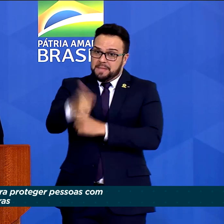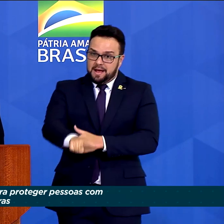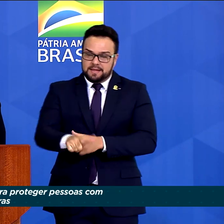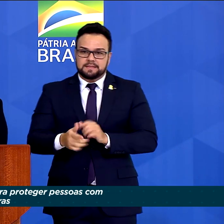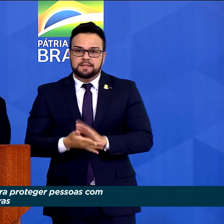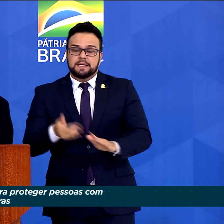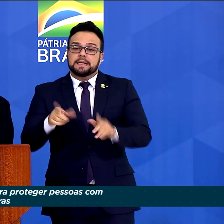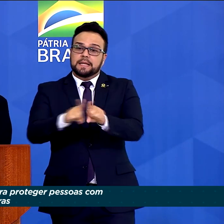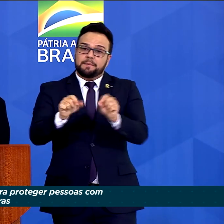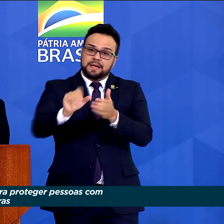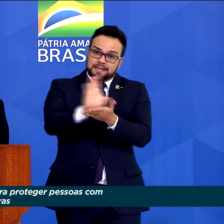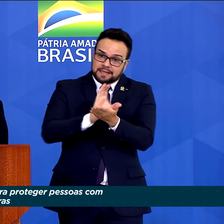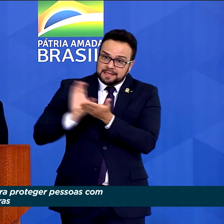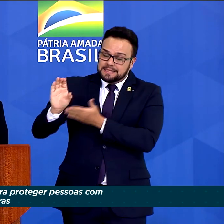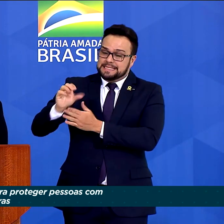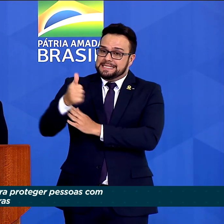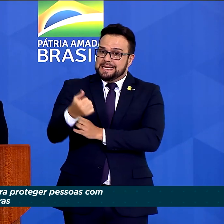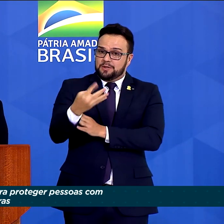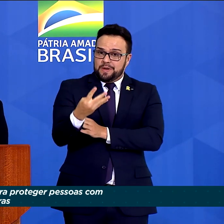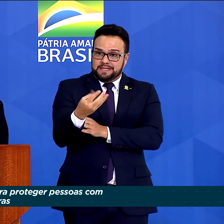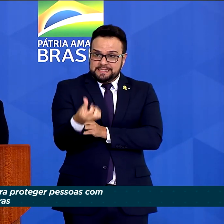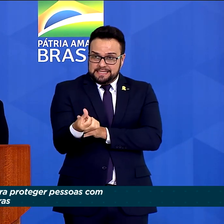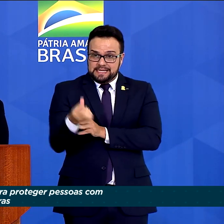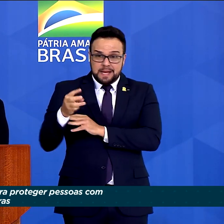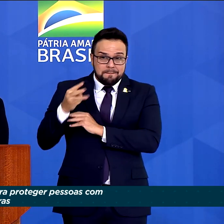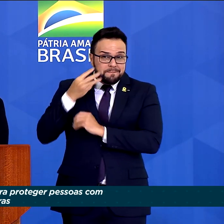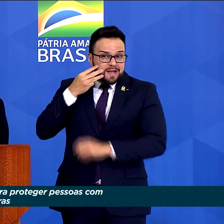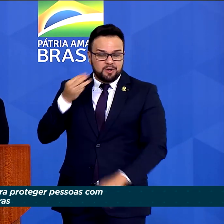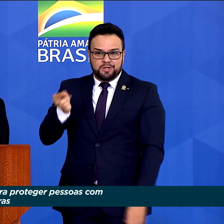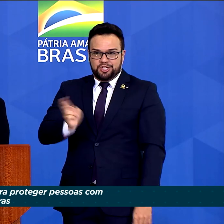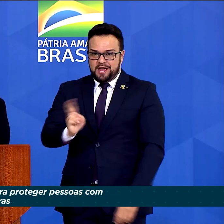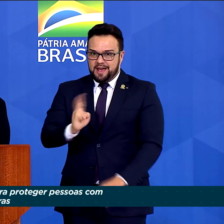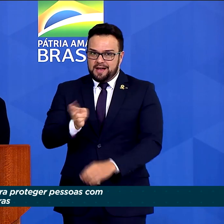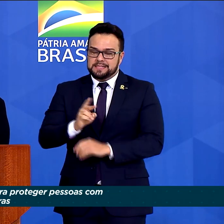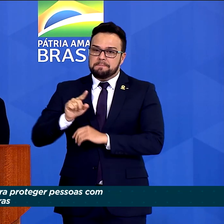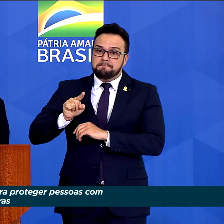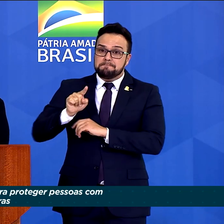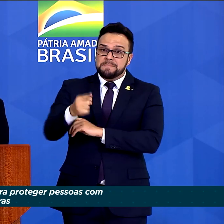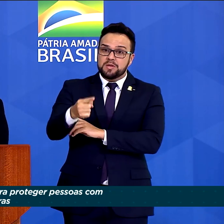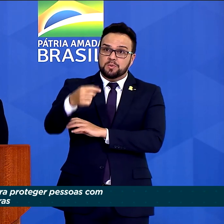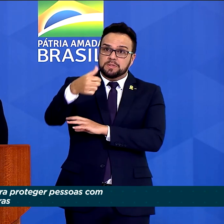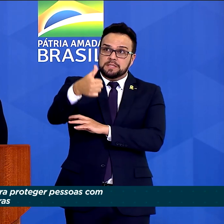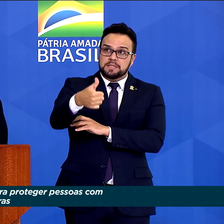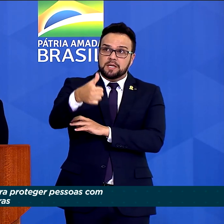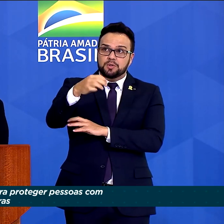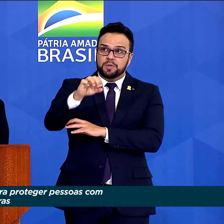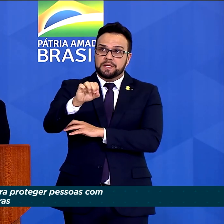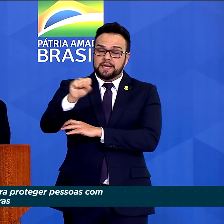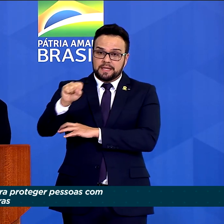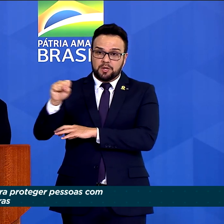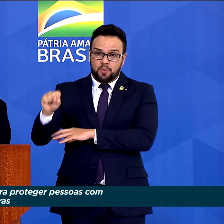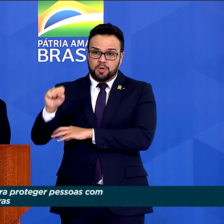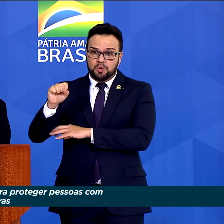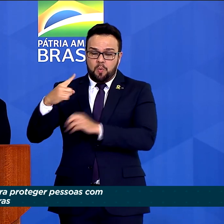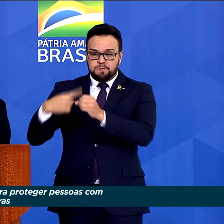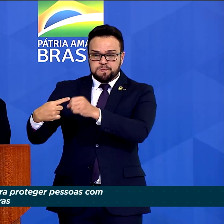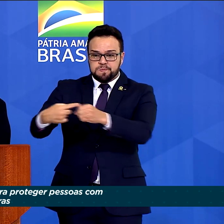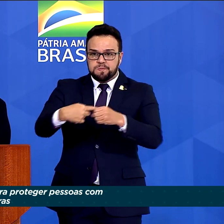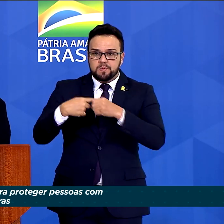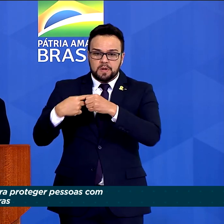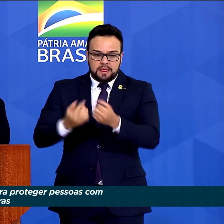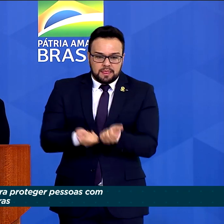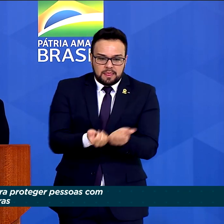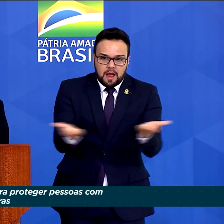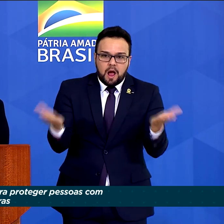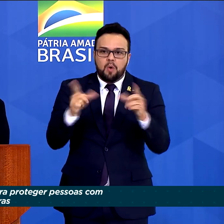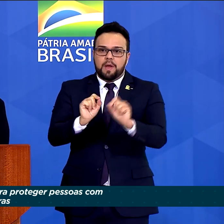Repasse de 146 milhões de reais para 1.188 municípios para alimentação de